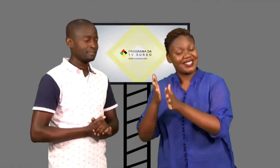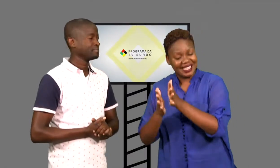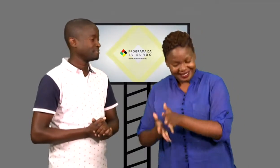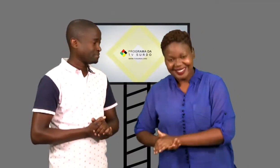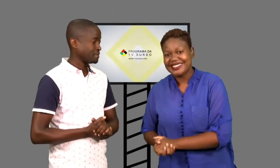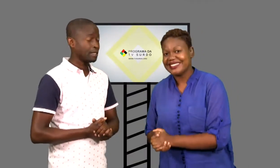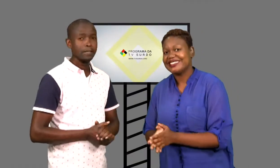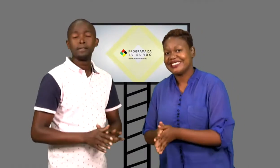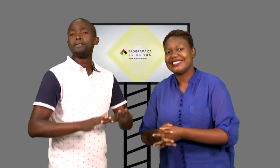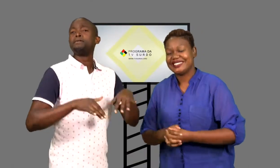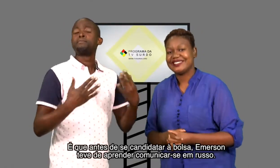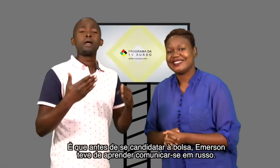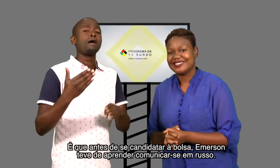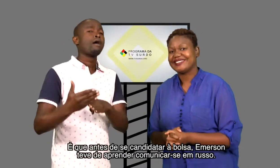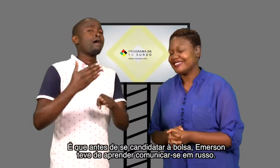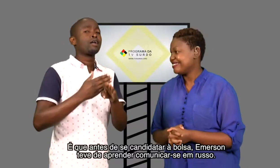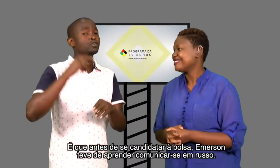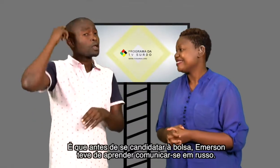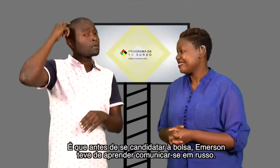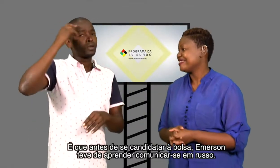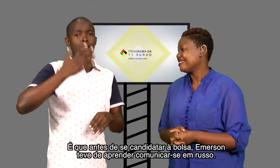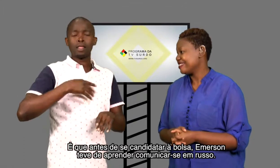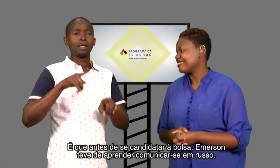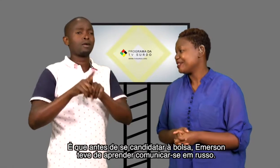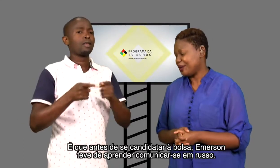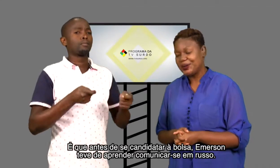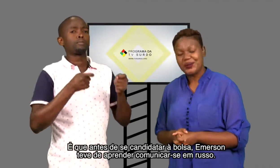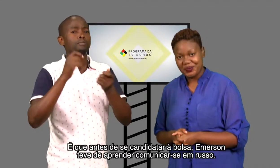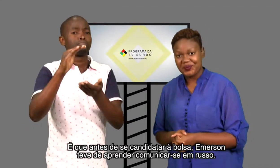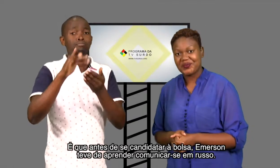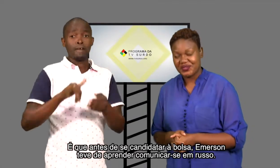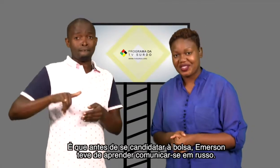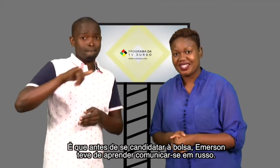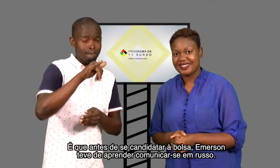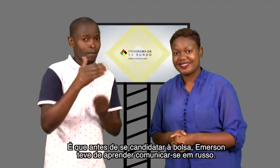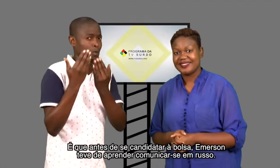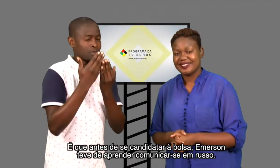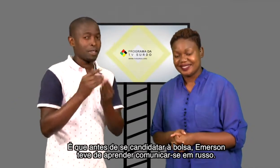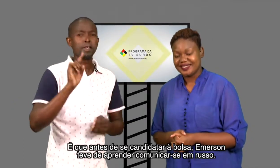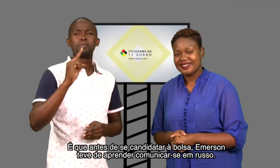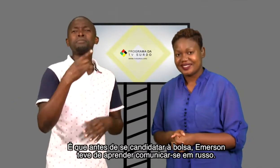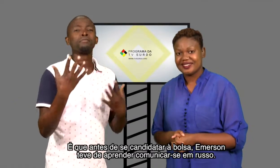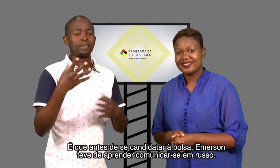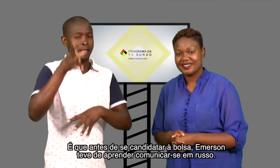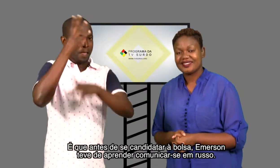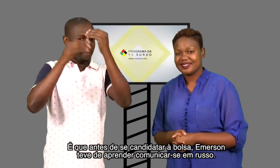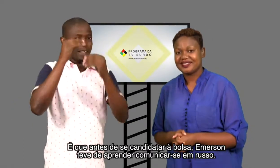É que, antes de candidatar-se à bolsa, Emerson teve de aprender a comunicar-se em russo.